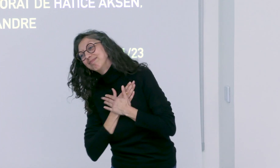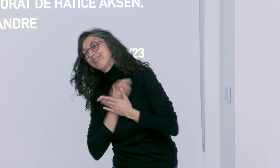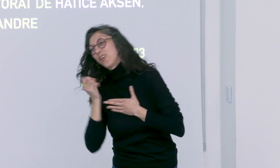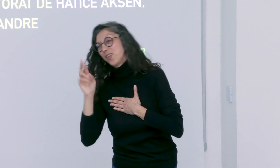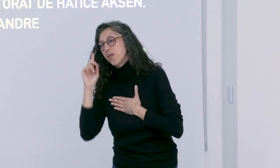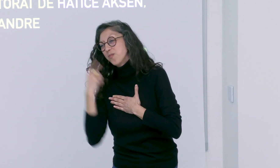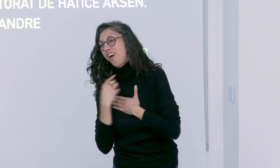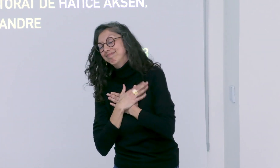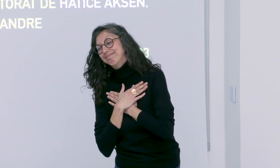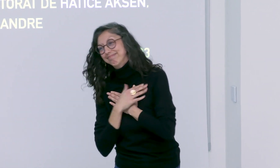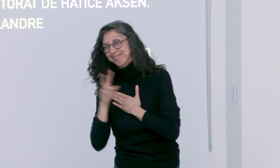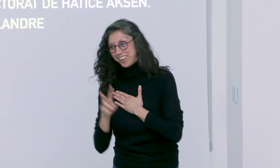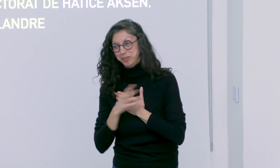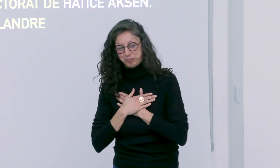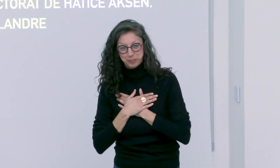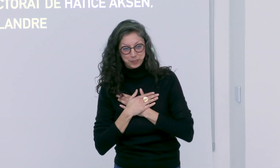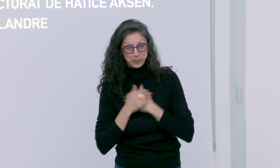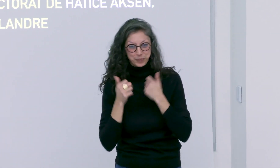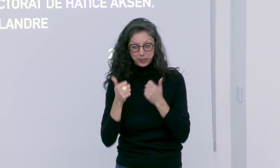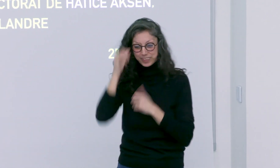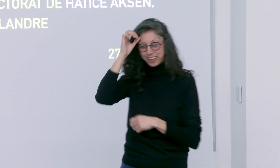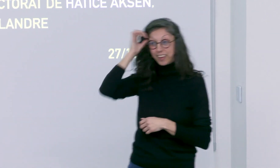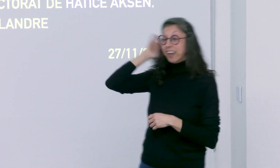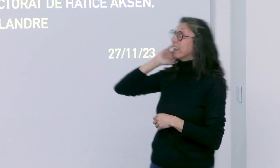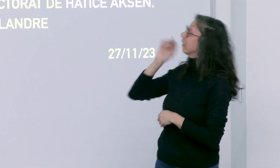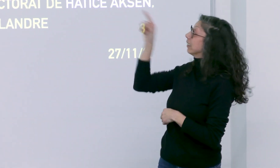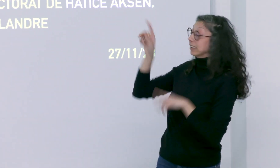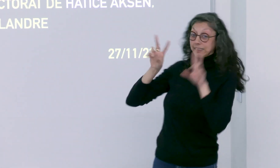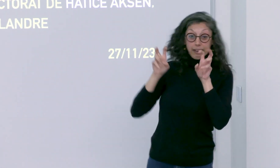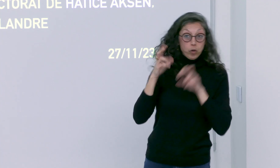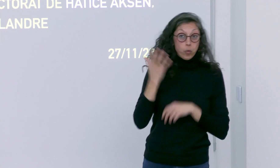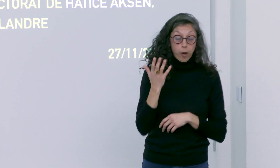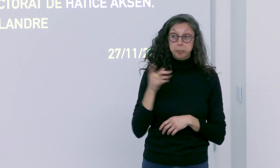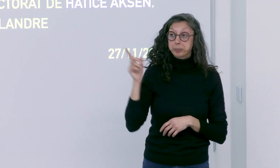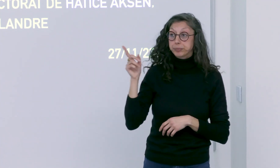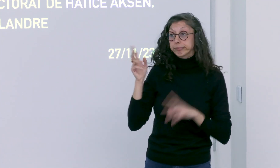présente. Merci aussi à ma mère d'être présente,'est très important pour moi.